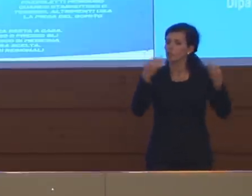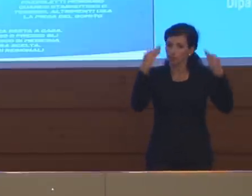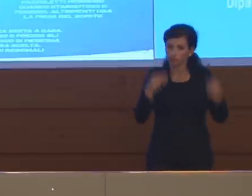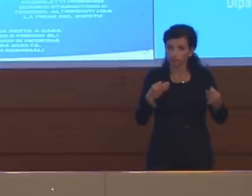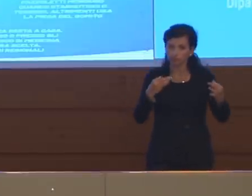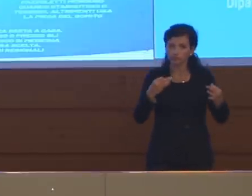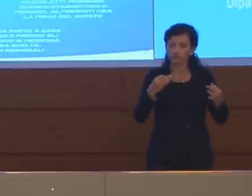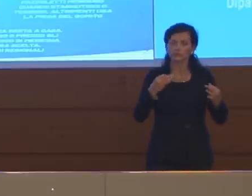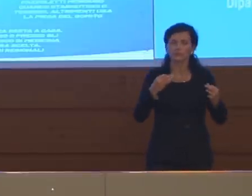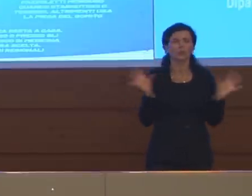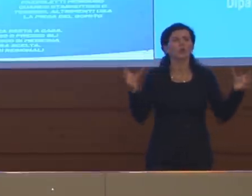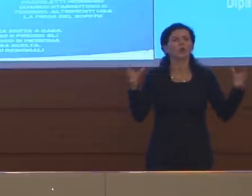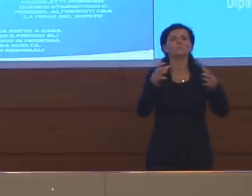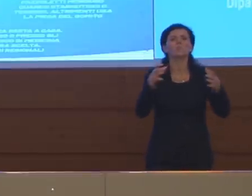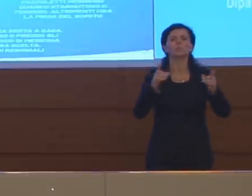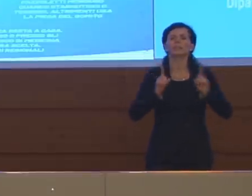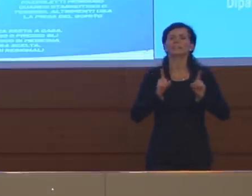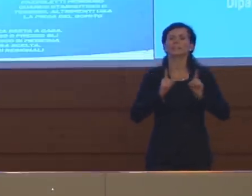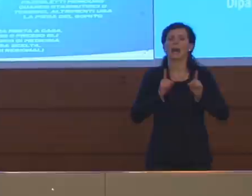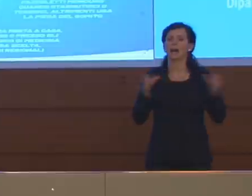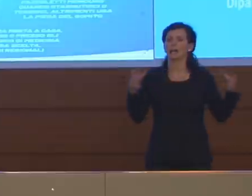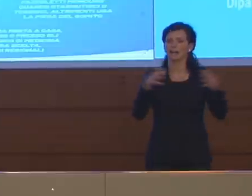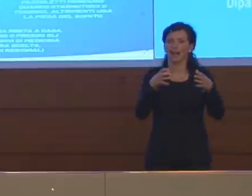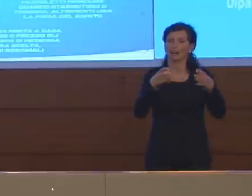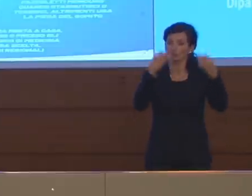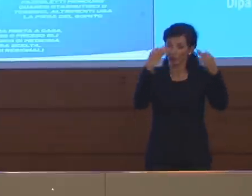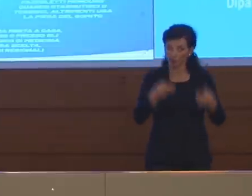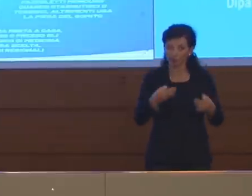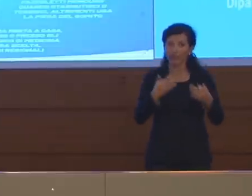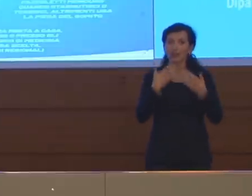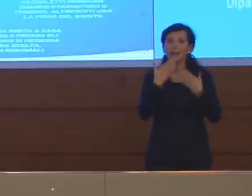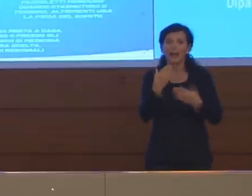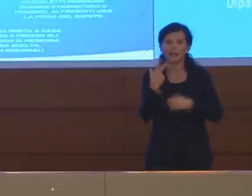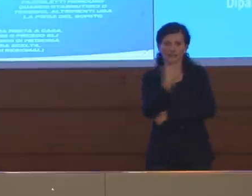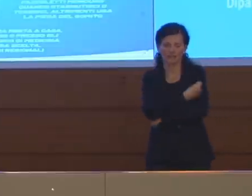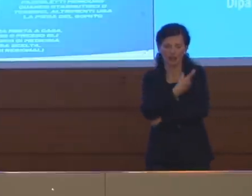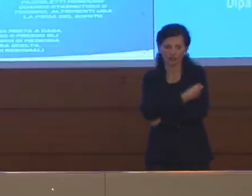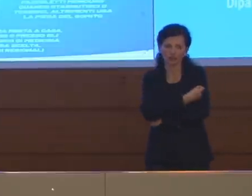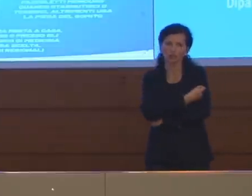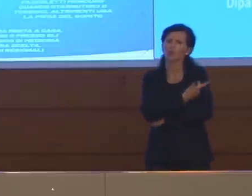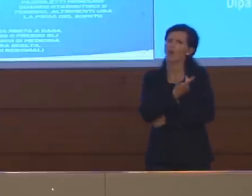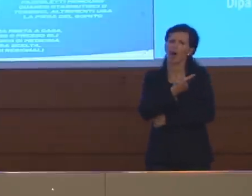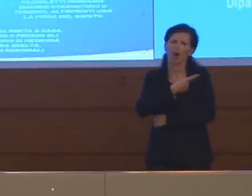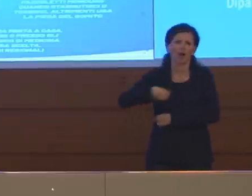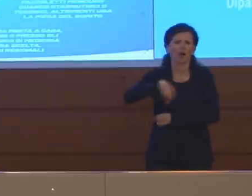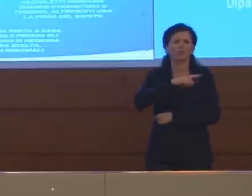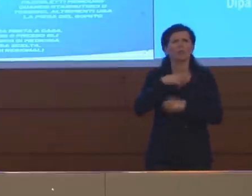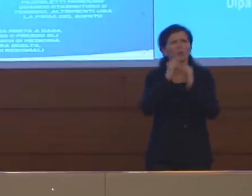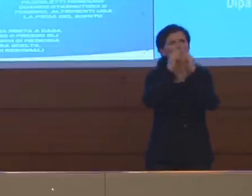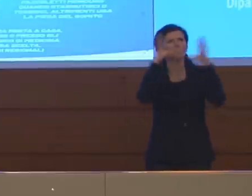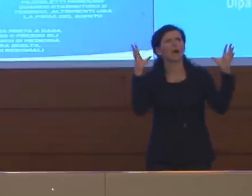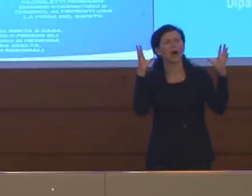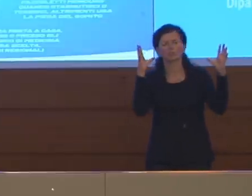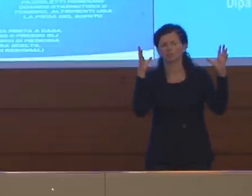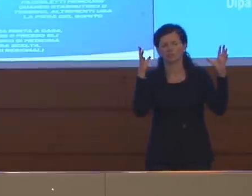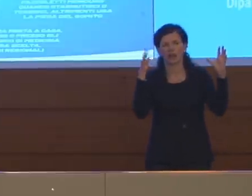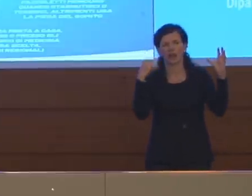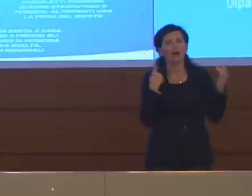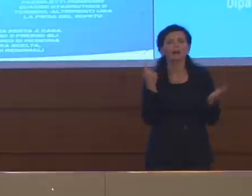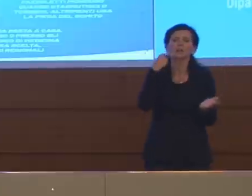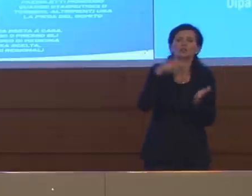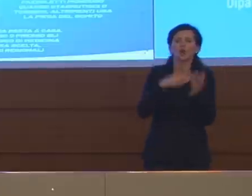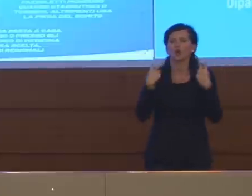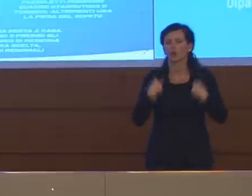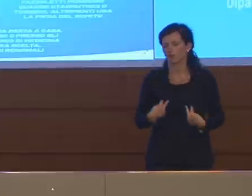fondamentalmente grazie al vaccino sarà difficile immaginare di tornare a contatti stretti sostanzialmente. Questo è un dato